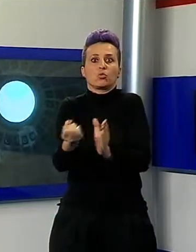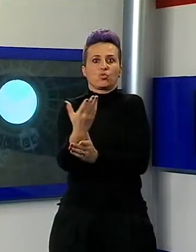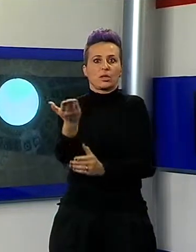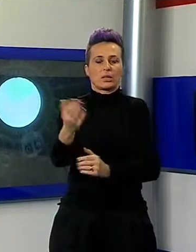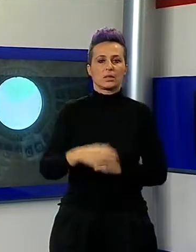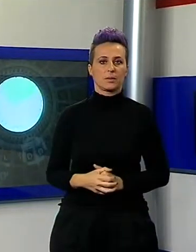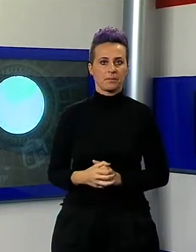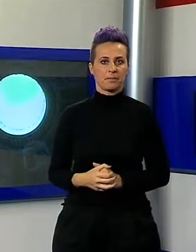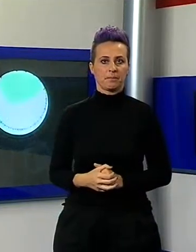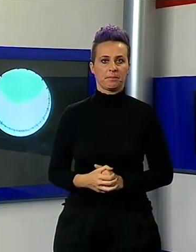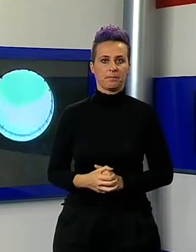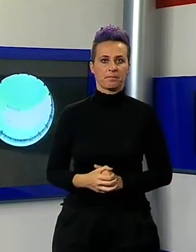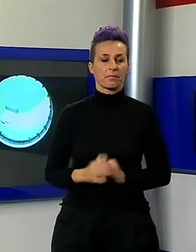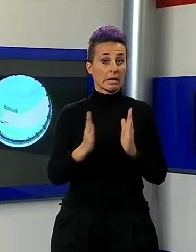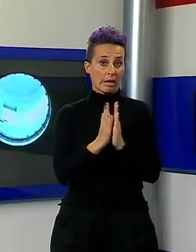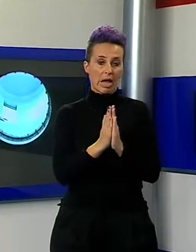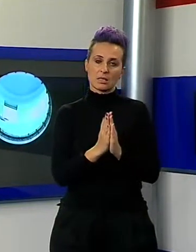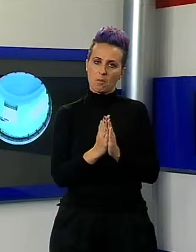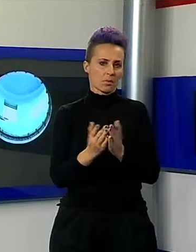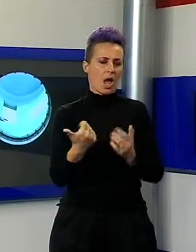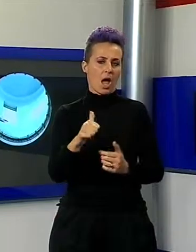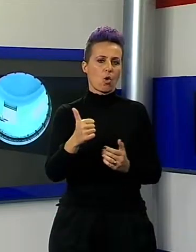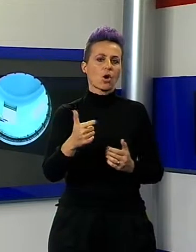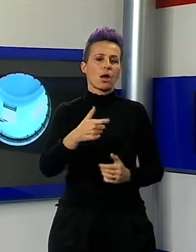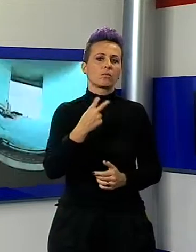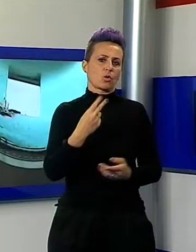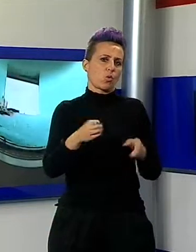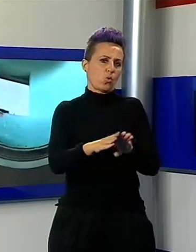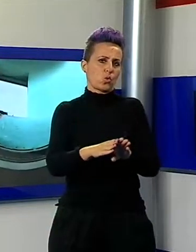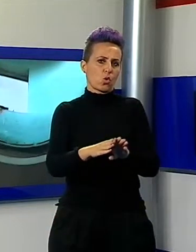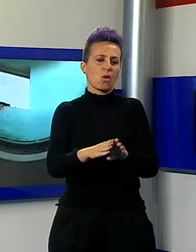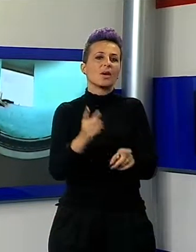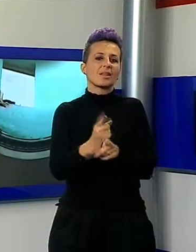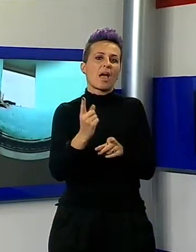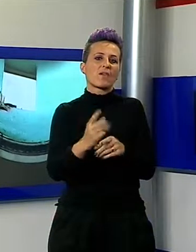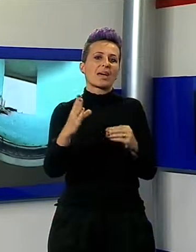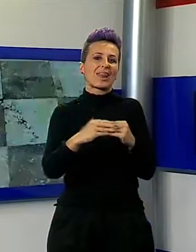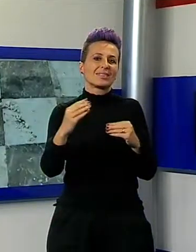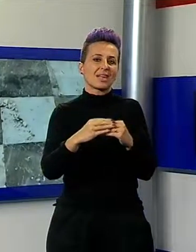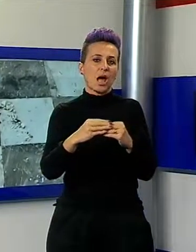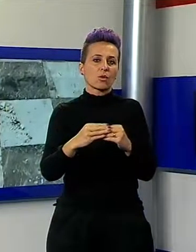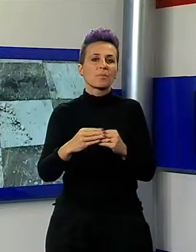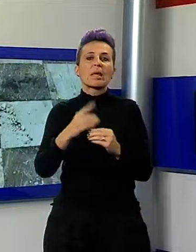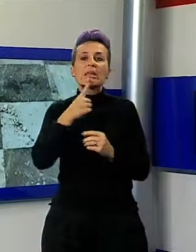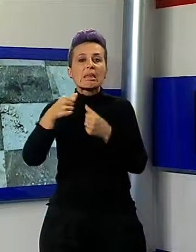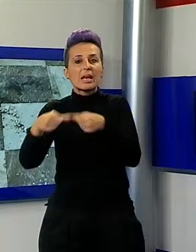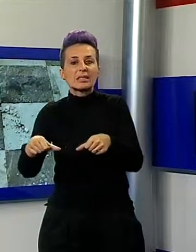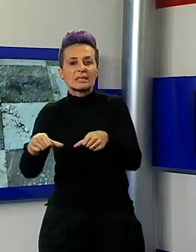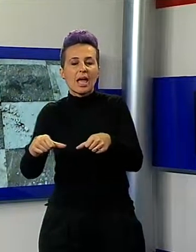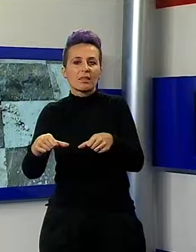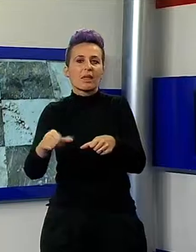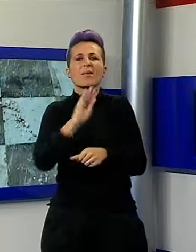mi sono proprio spaventata. La chiesa resta chiusa e attende lavori di restauro. Dagli abitanti della zona un appello per aiutare la comunità di